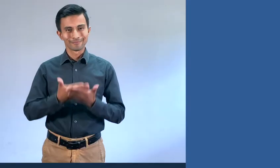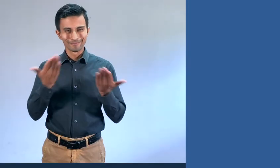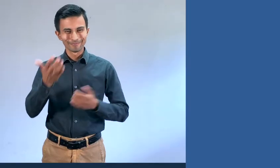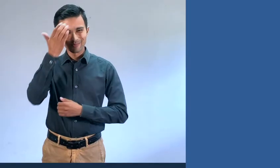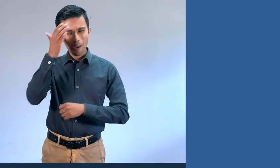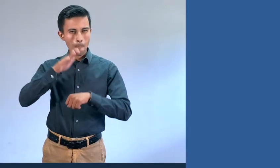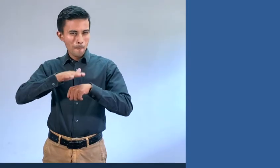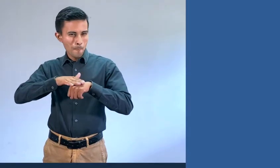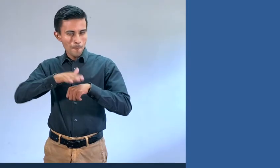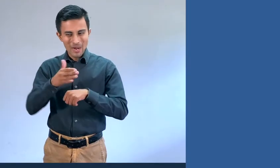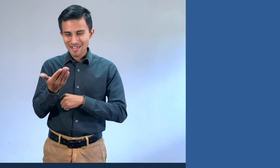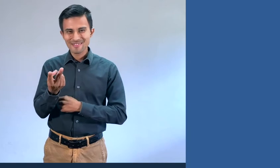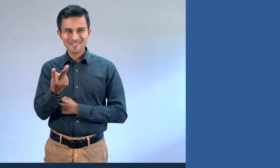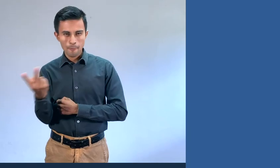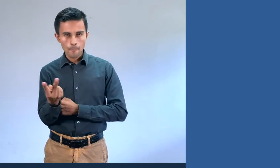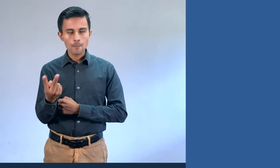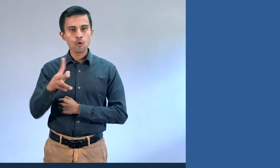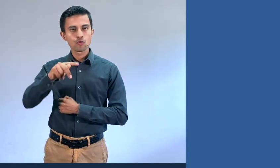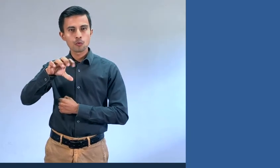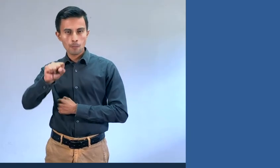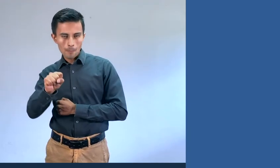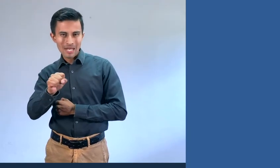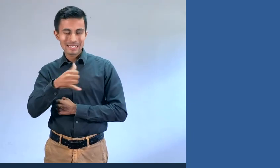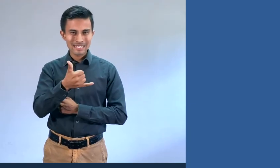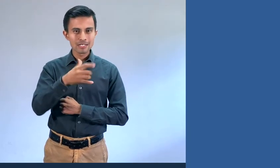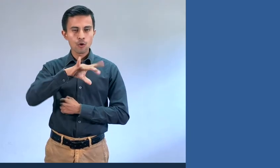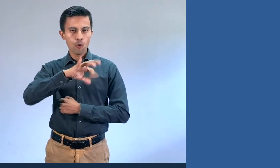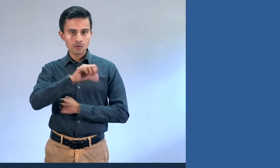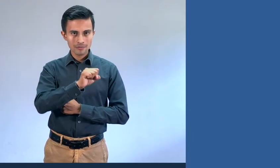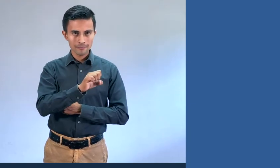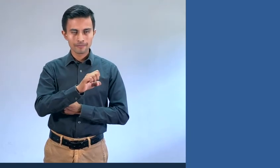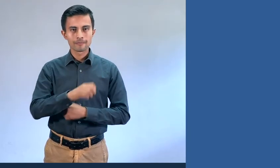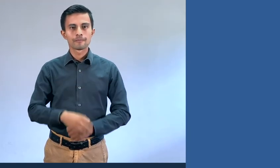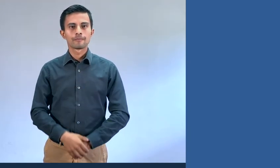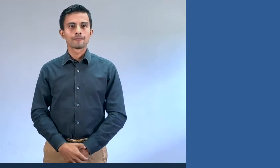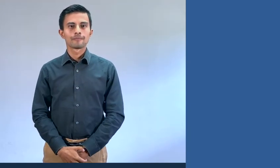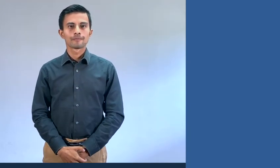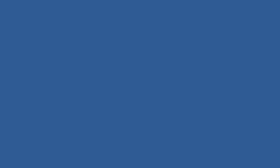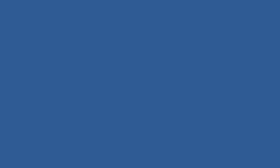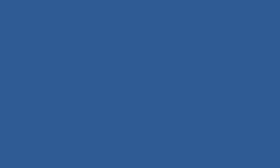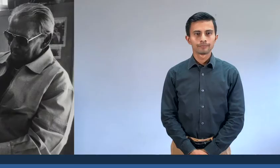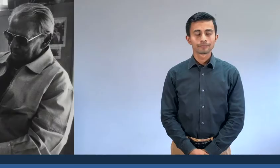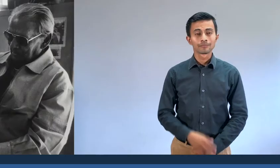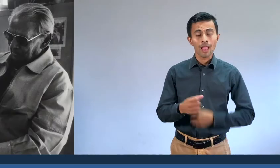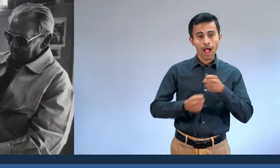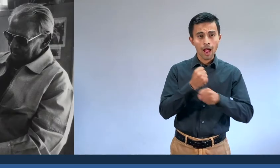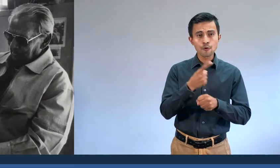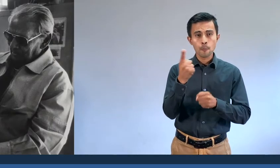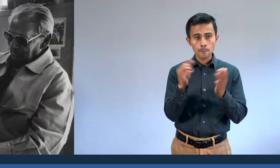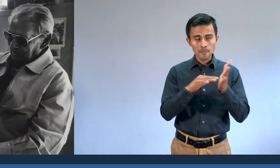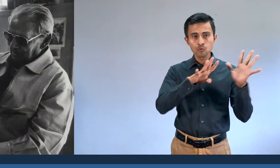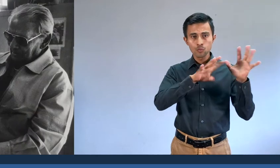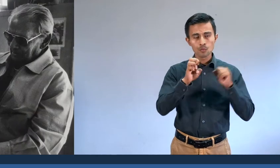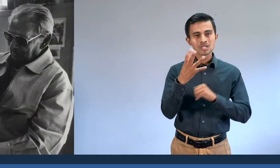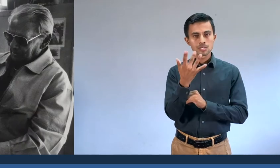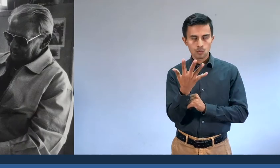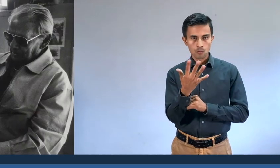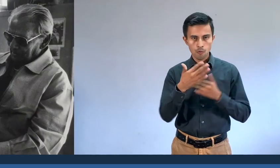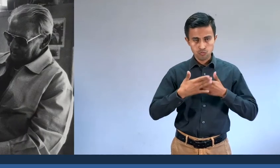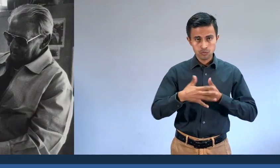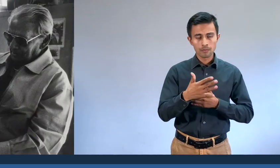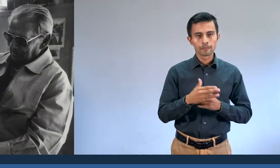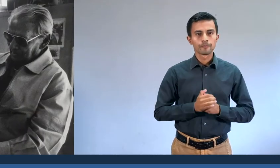Ahora conozcamos un poco de los personajes del arte, Tomás y José. En la década de 1950,